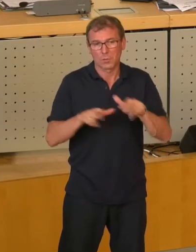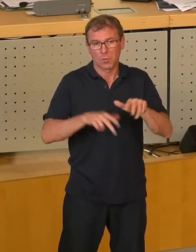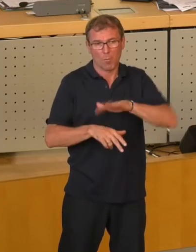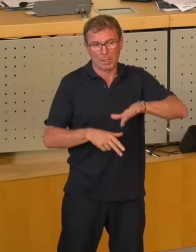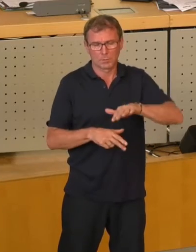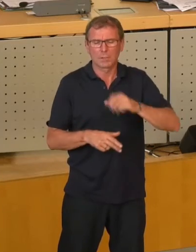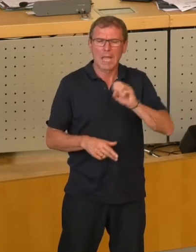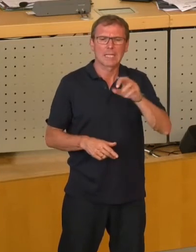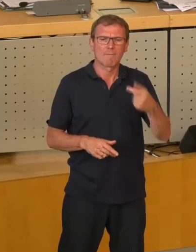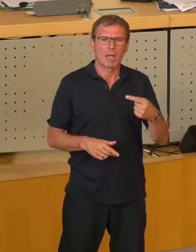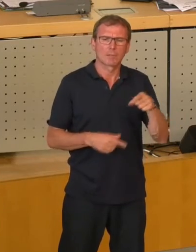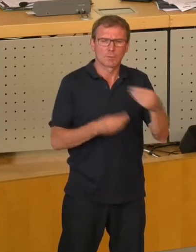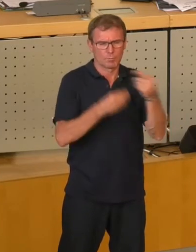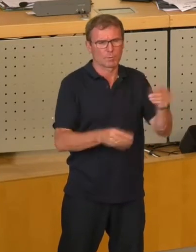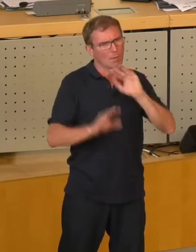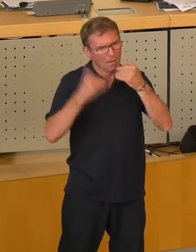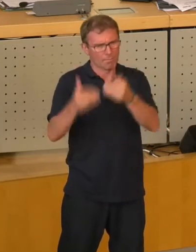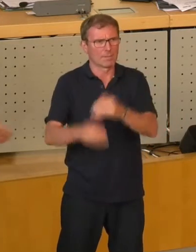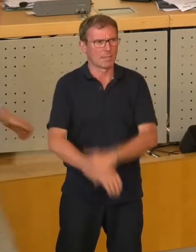Themen mit der Drehwag zu besprechen. Vielen Dank.